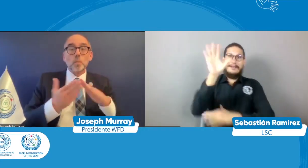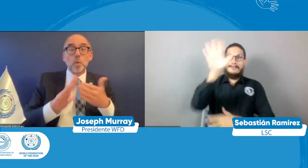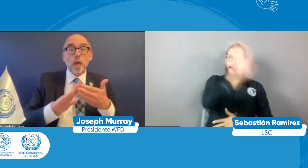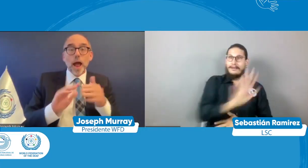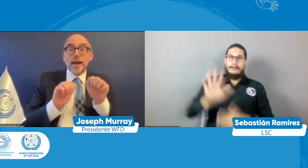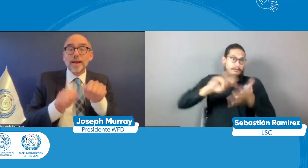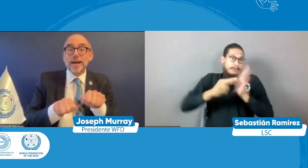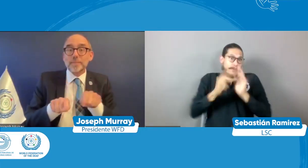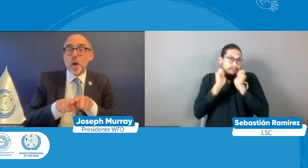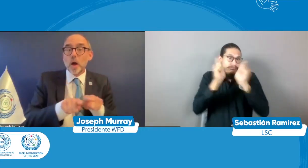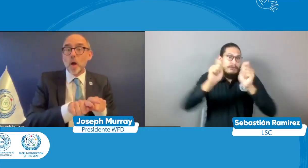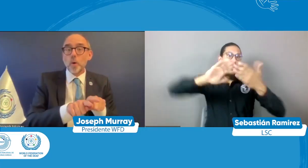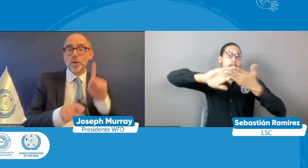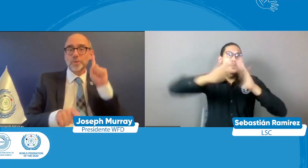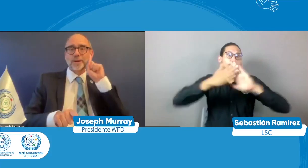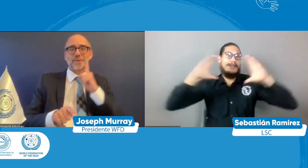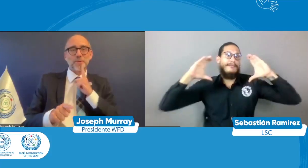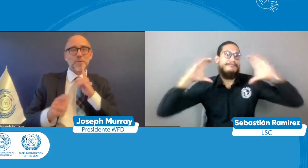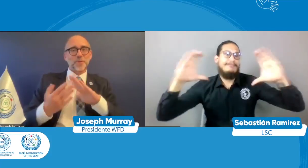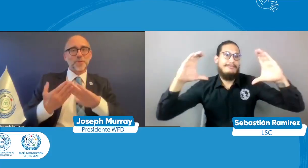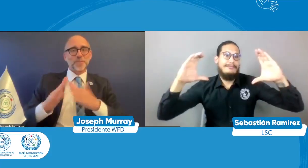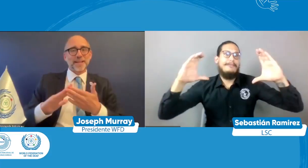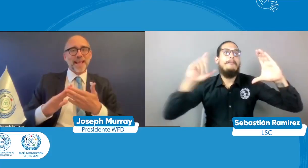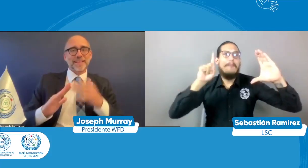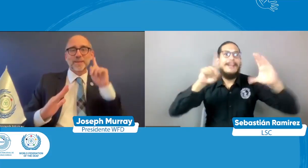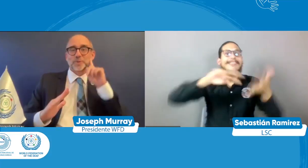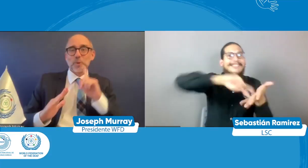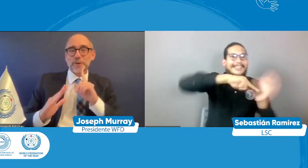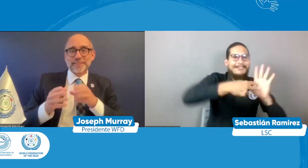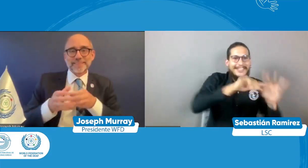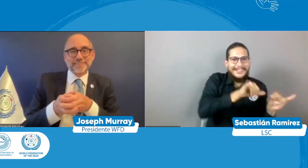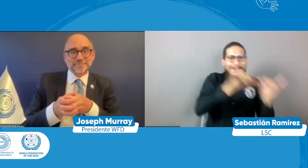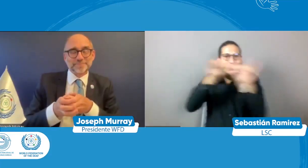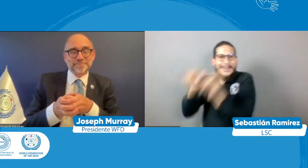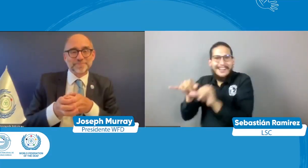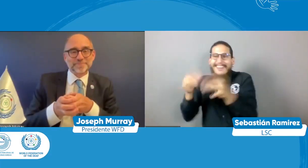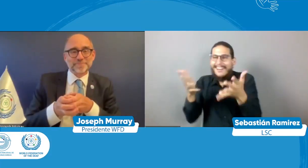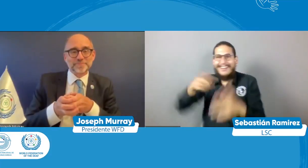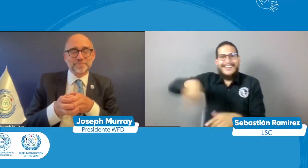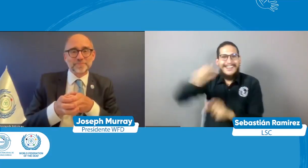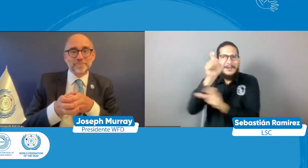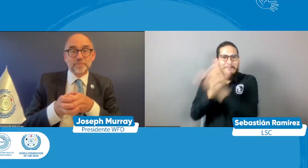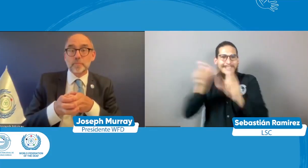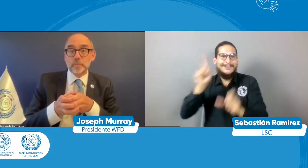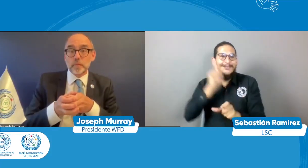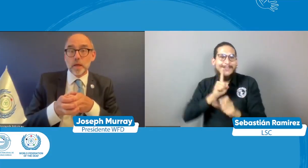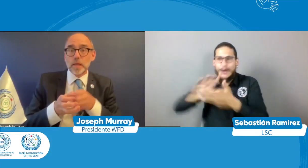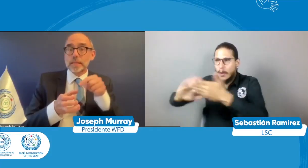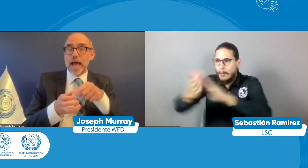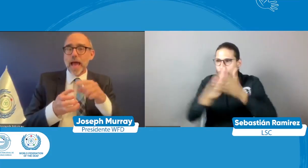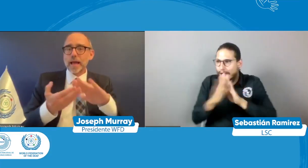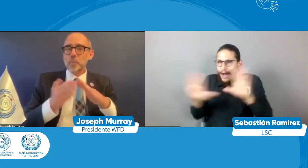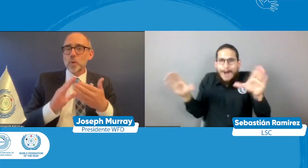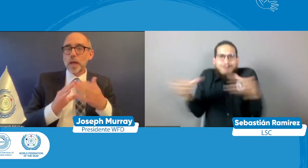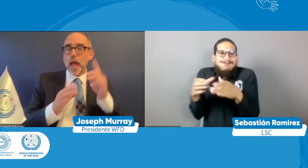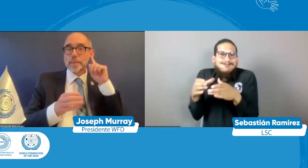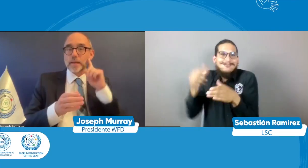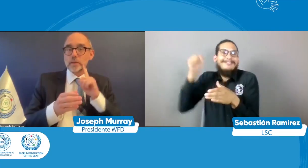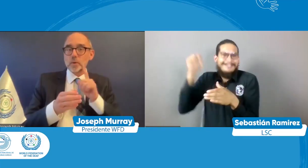comunidades hablamos acerca de que en Colombia está la comunidad sorda también hace parte de esas comunidades